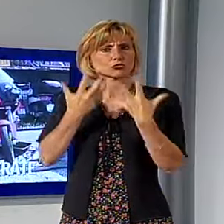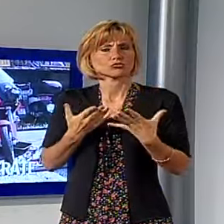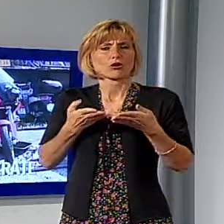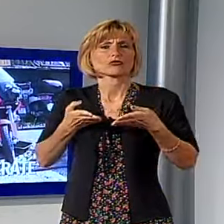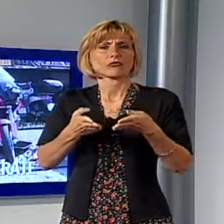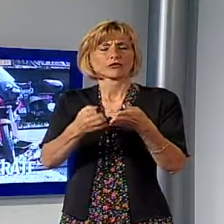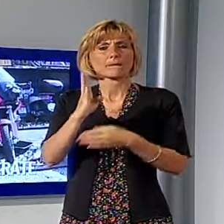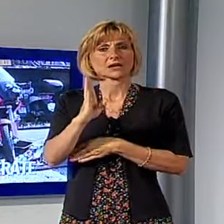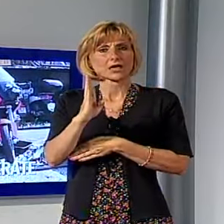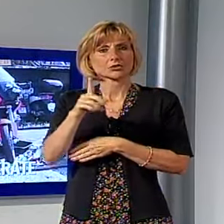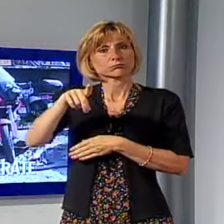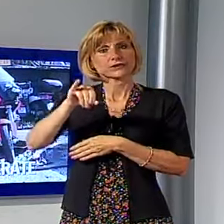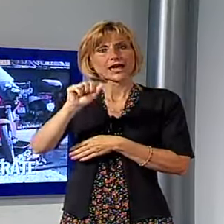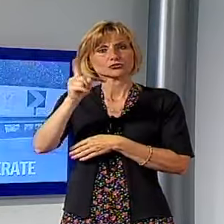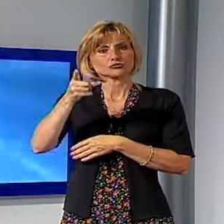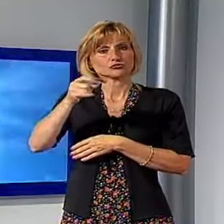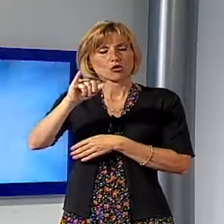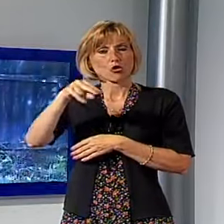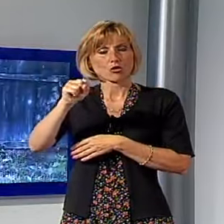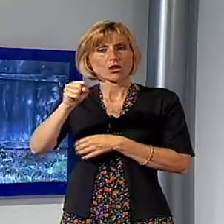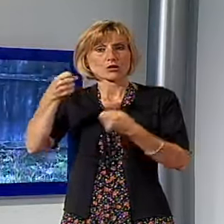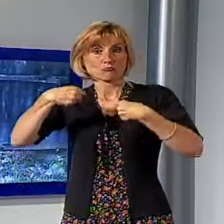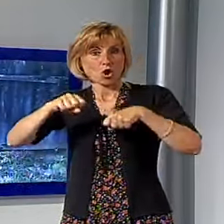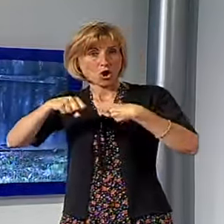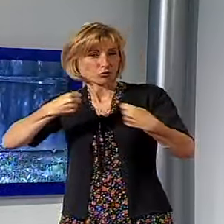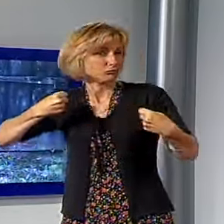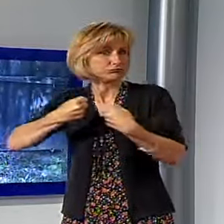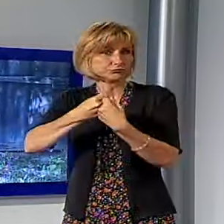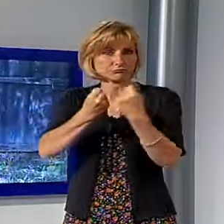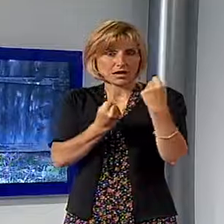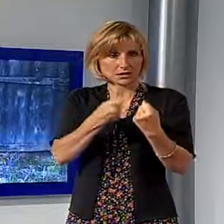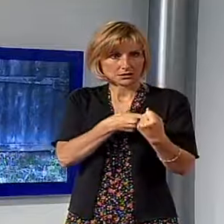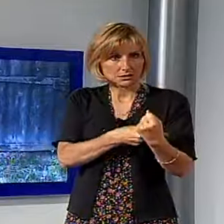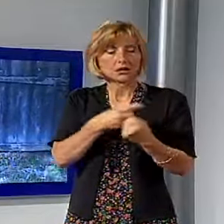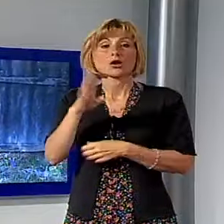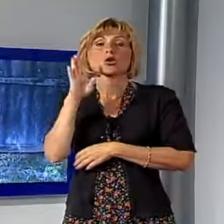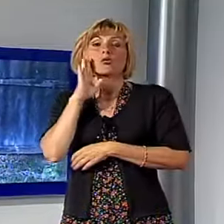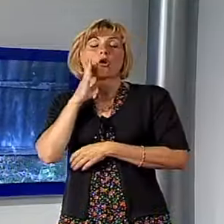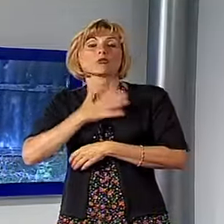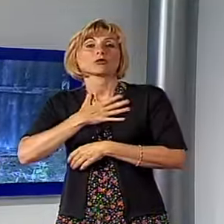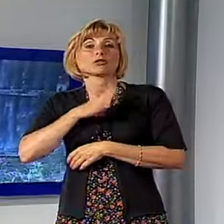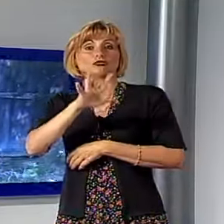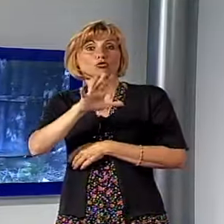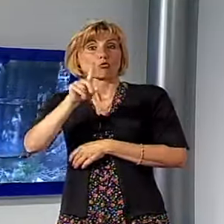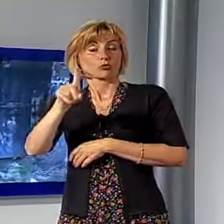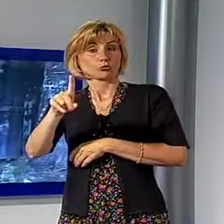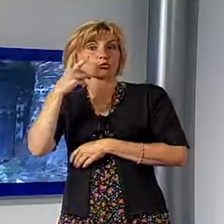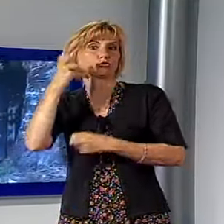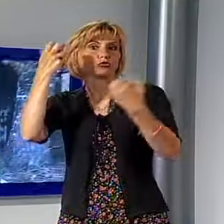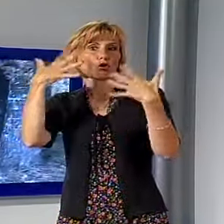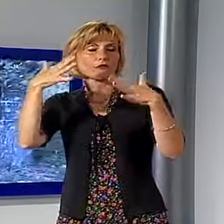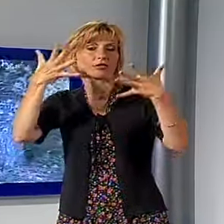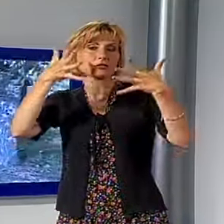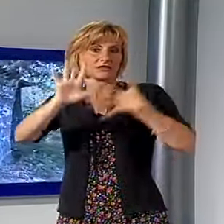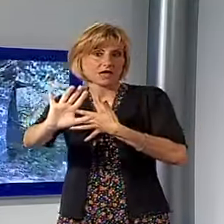viaggiavano su una moto che si è scontrata con un'auto. Ritrovato sano e salvo, quindi chiusura a lieto fine per la vicenda di